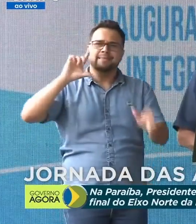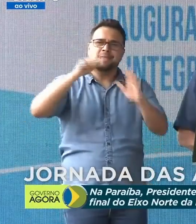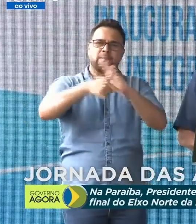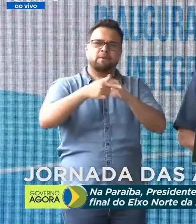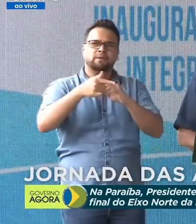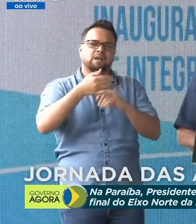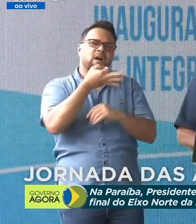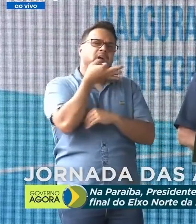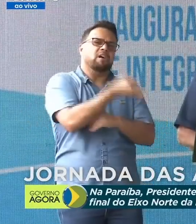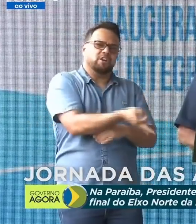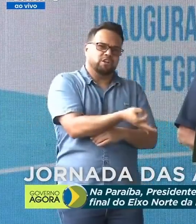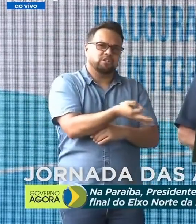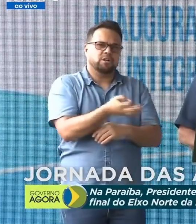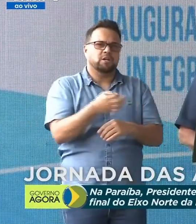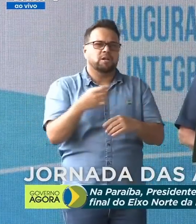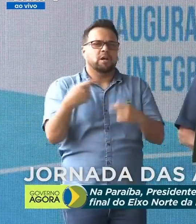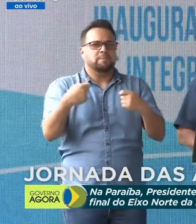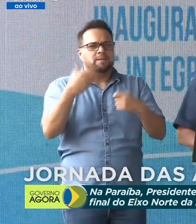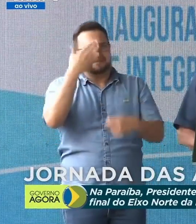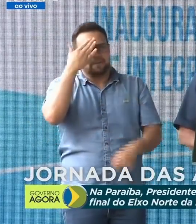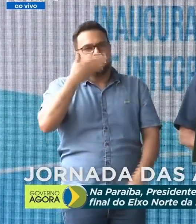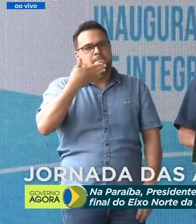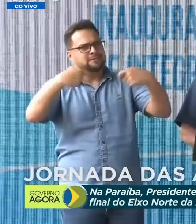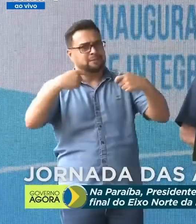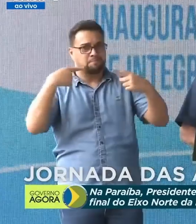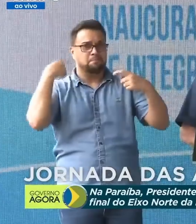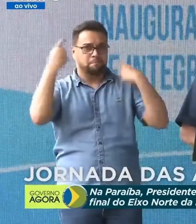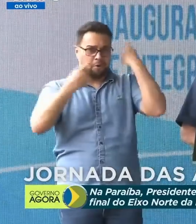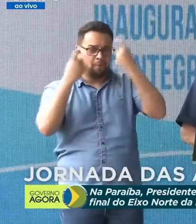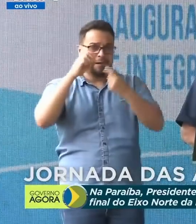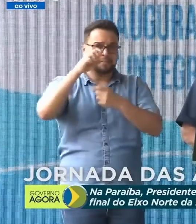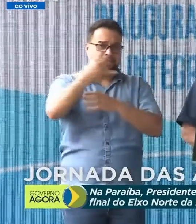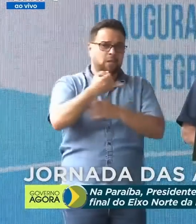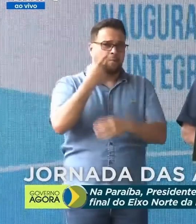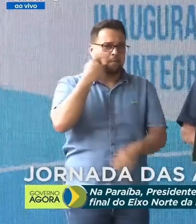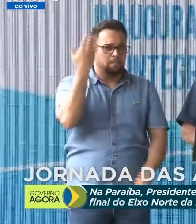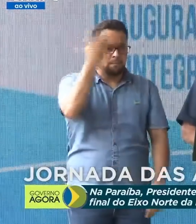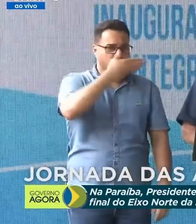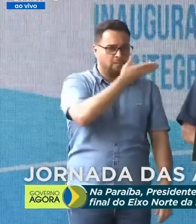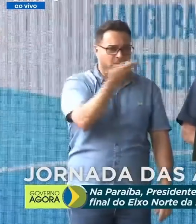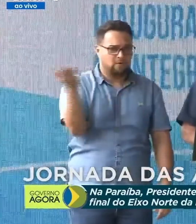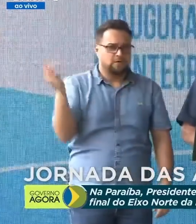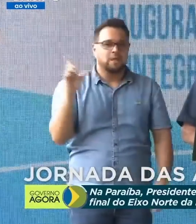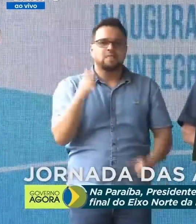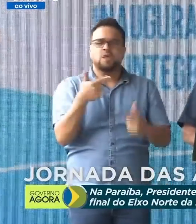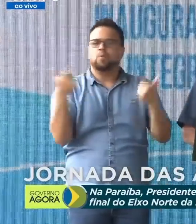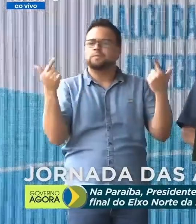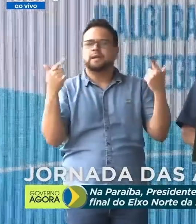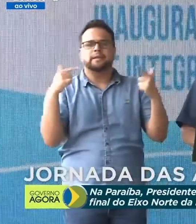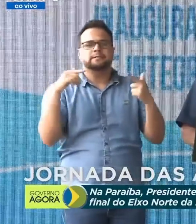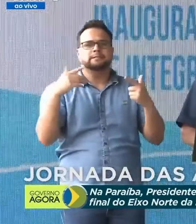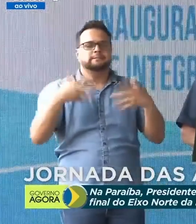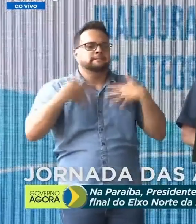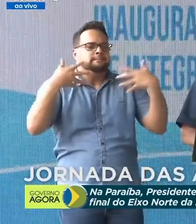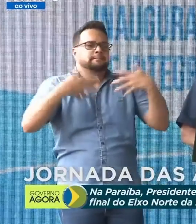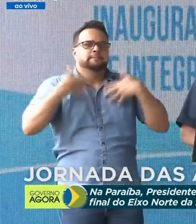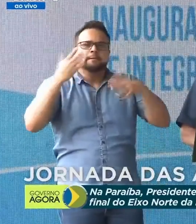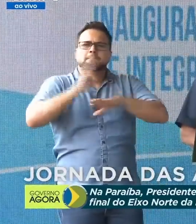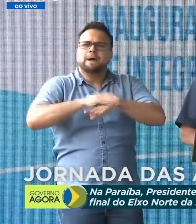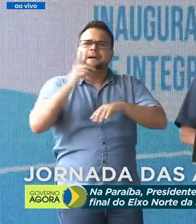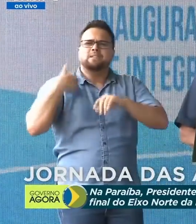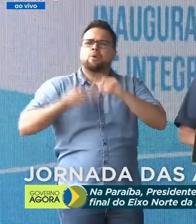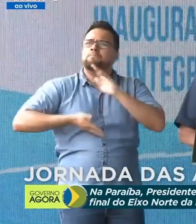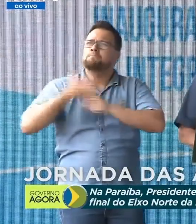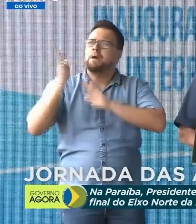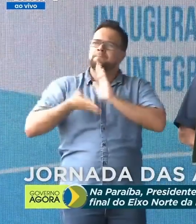assim nós podemos escolher o melhor para nós. Porque, olha os senhores, não existe alegria maior de andar por